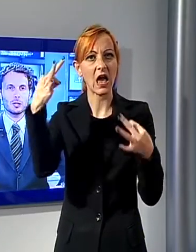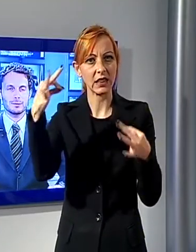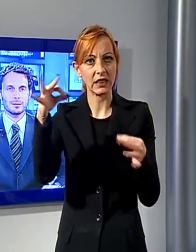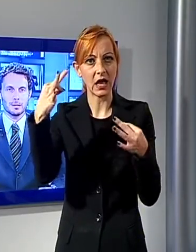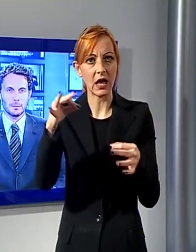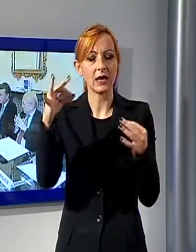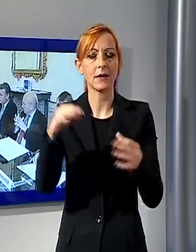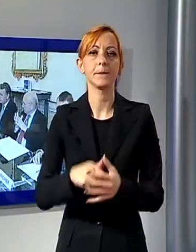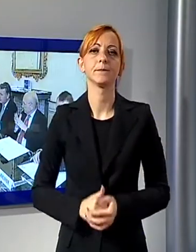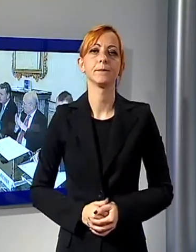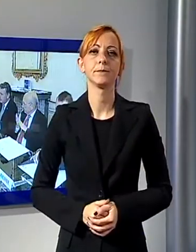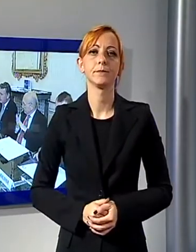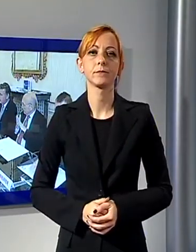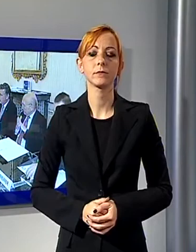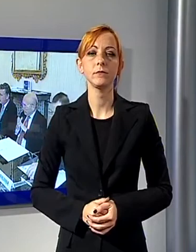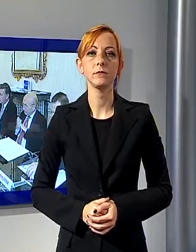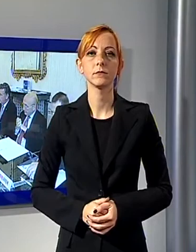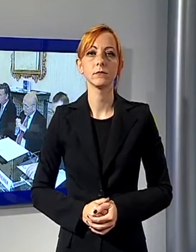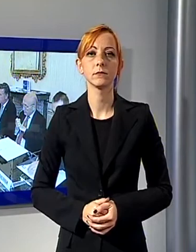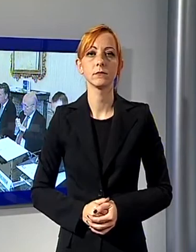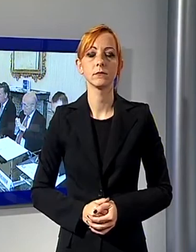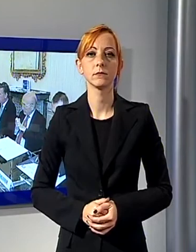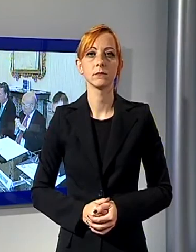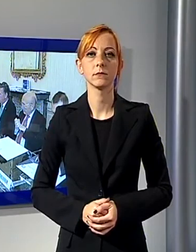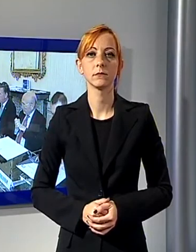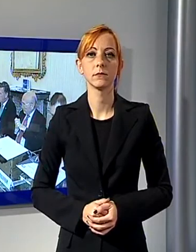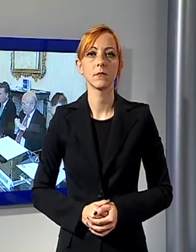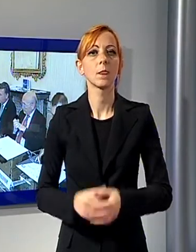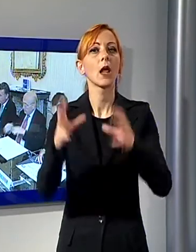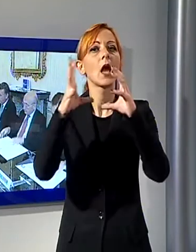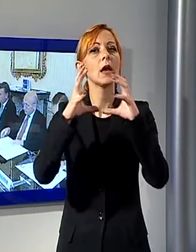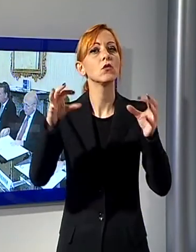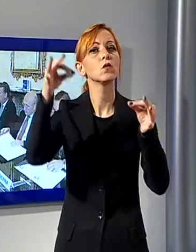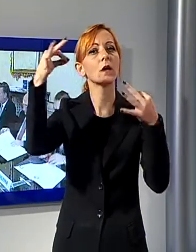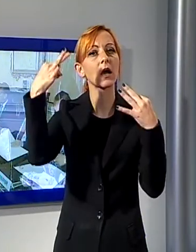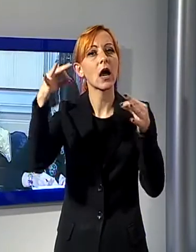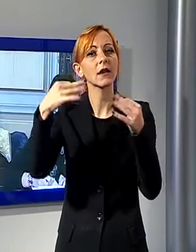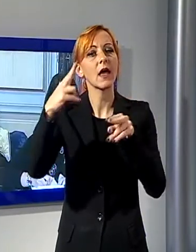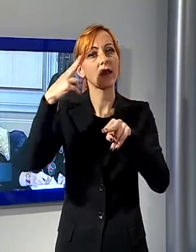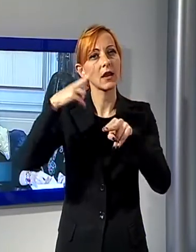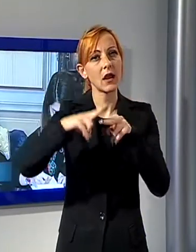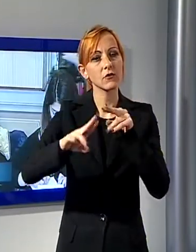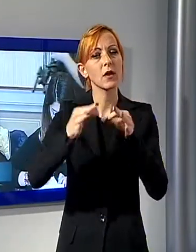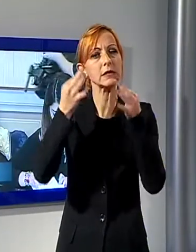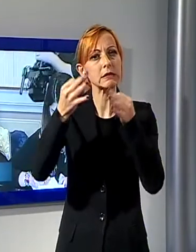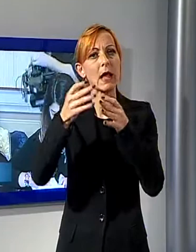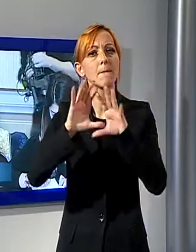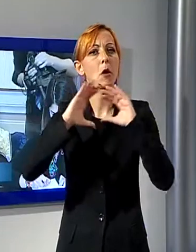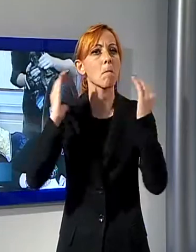Casentini. Industria cartaria nazionale ancora ai vertici mondiali, ma calo della domanda interna e soprattutto